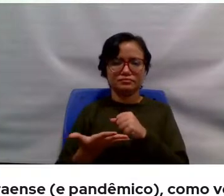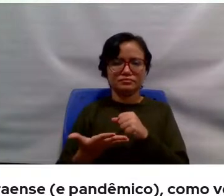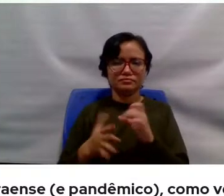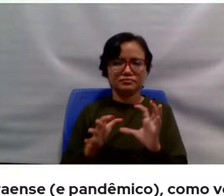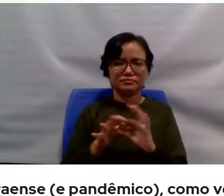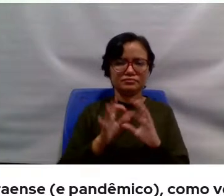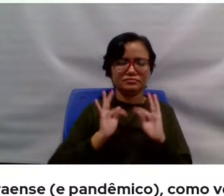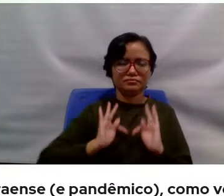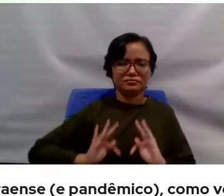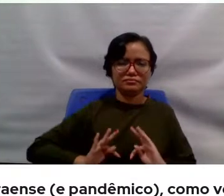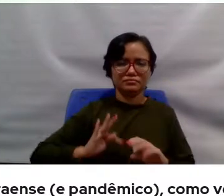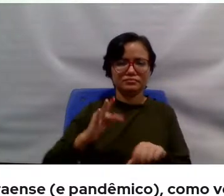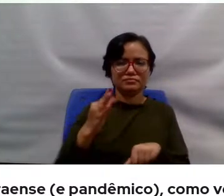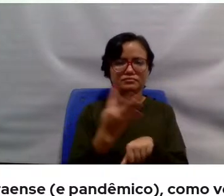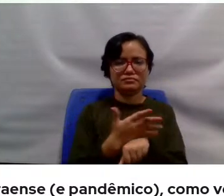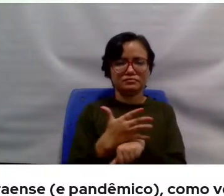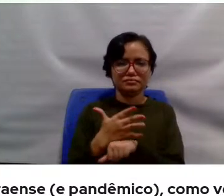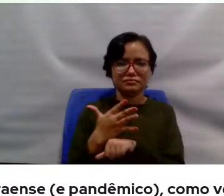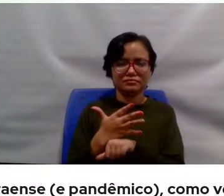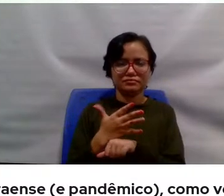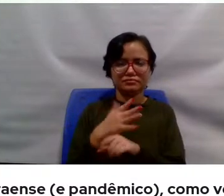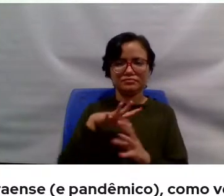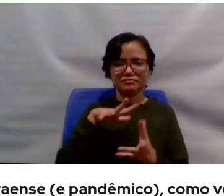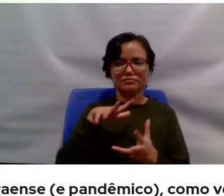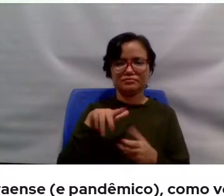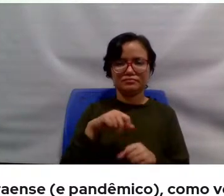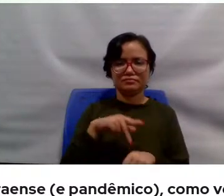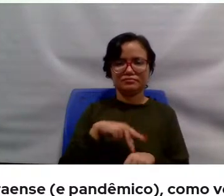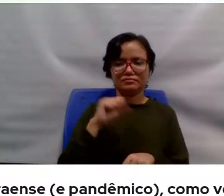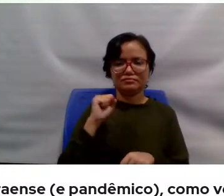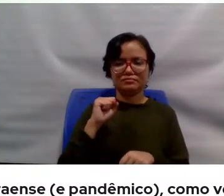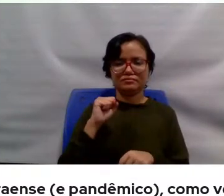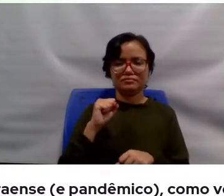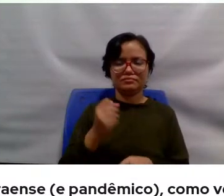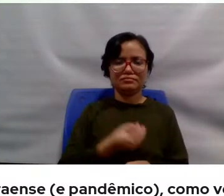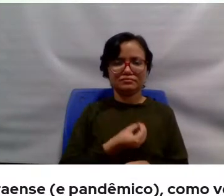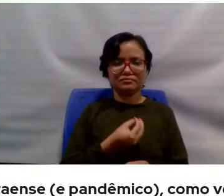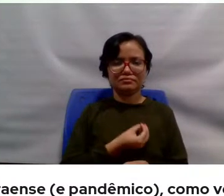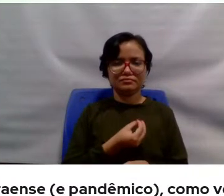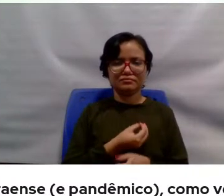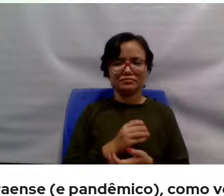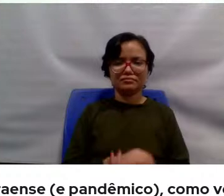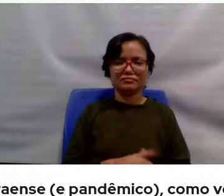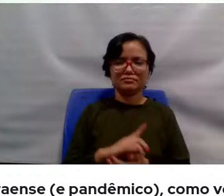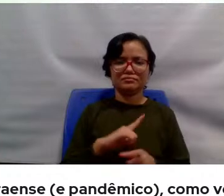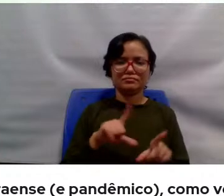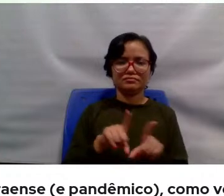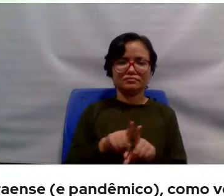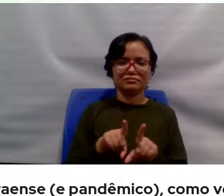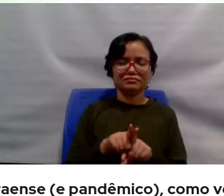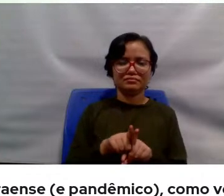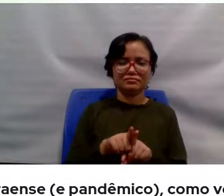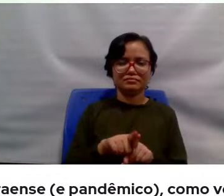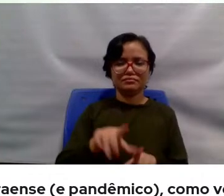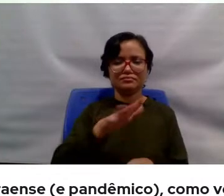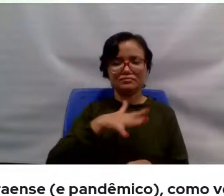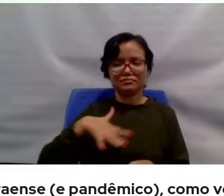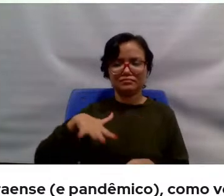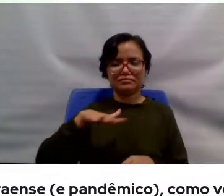preparo para o mundo que os nossos pós-graduandos vão enfrentar lá fora, se tenha também uma dimensão